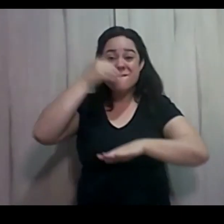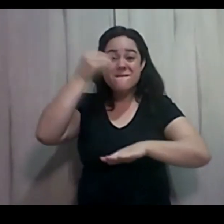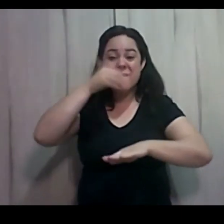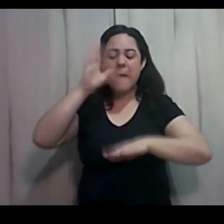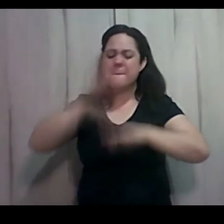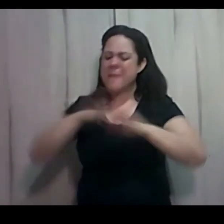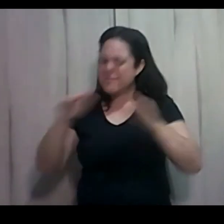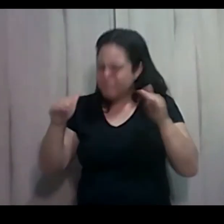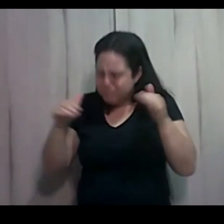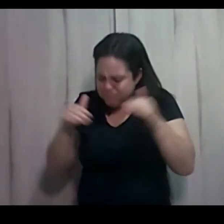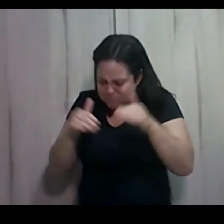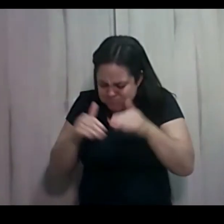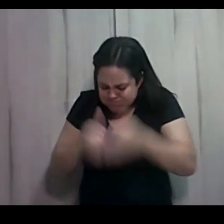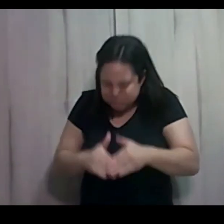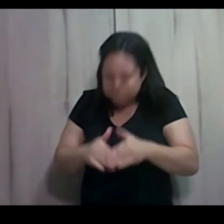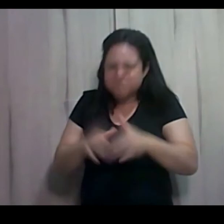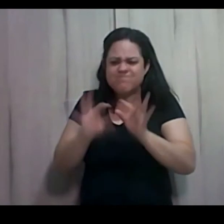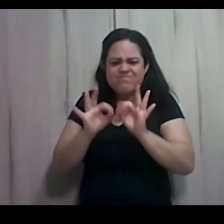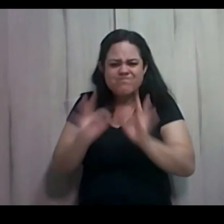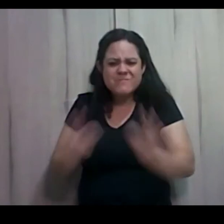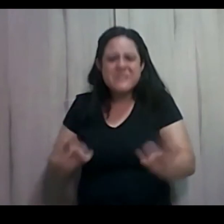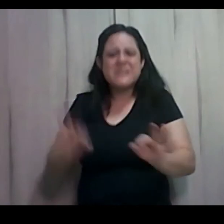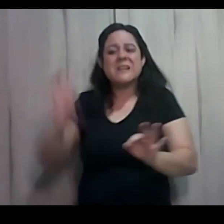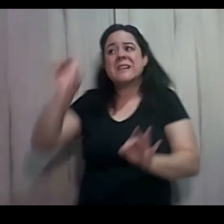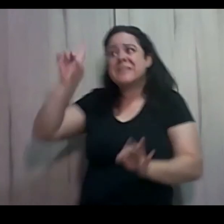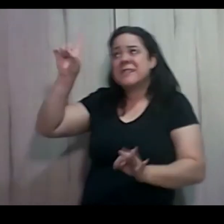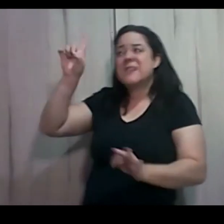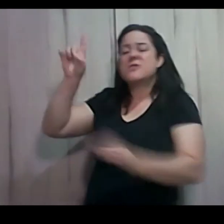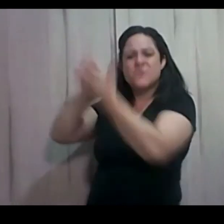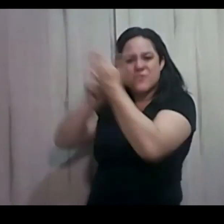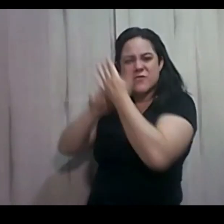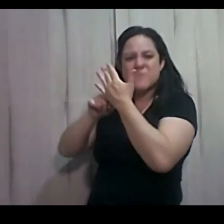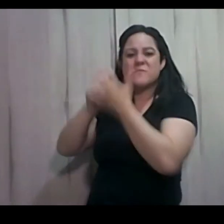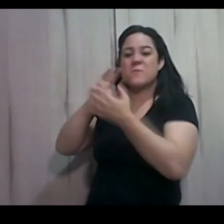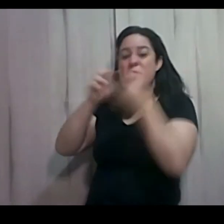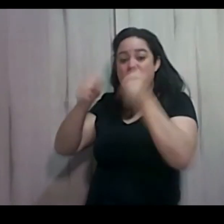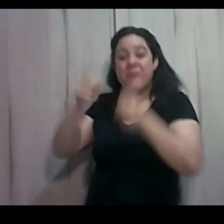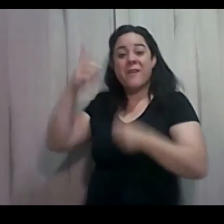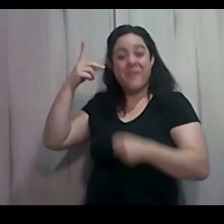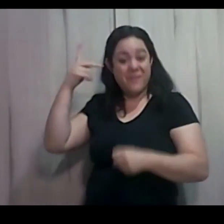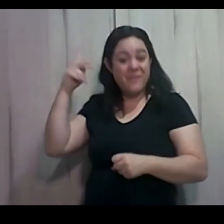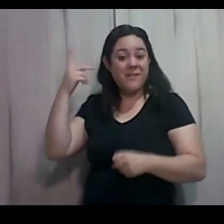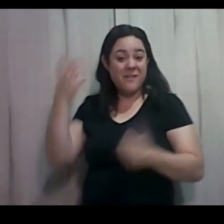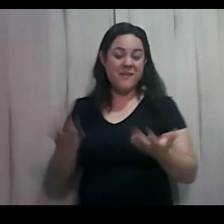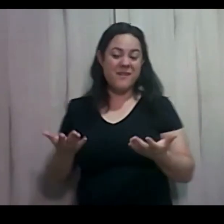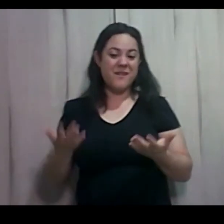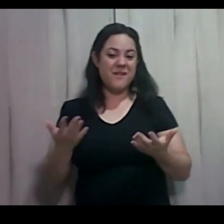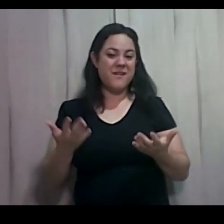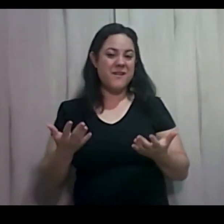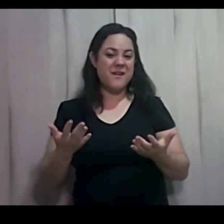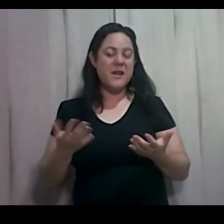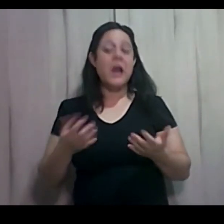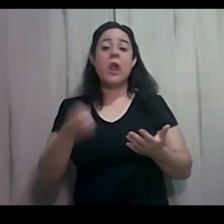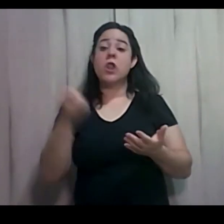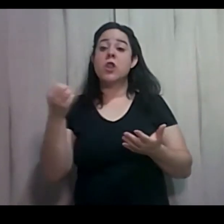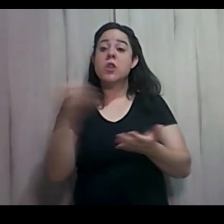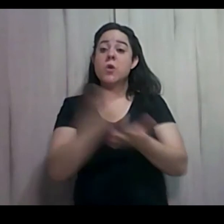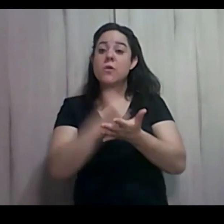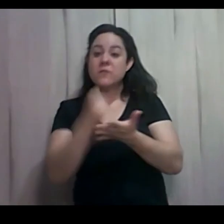mais o Senhor inclina para nós o seu reino. Isso vai lembrar um versículo, lá do Novo Testamento, quando